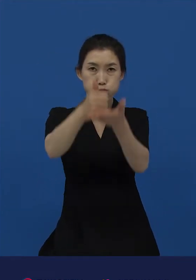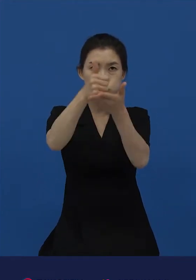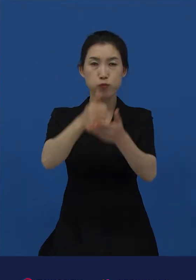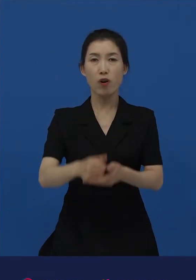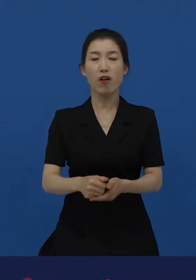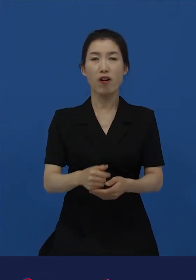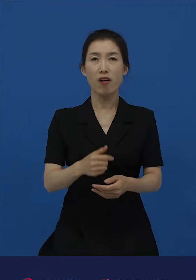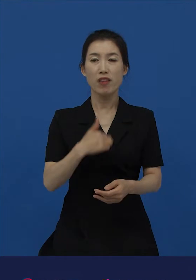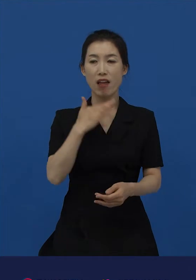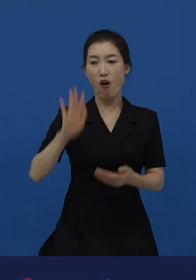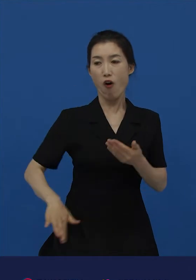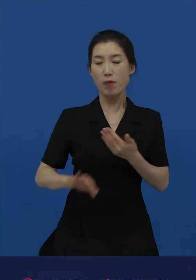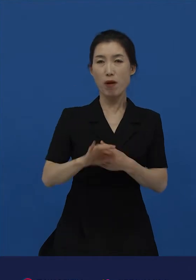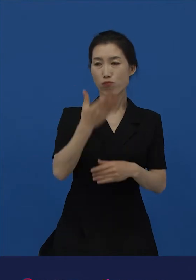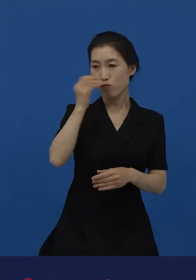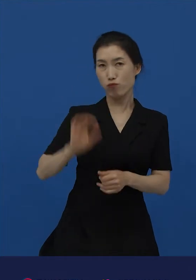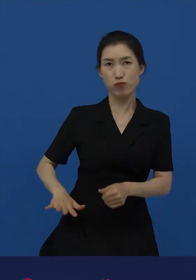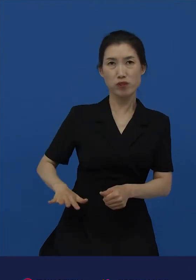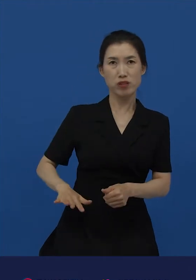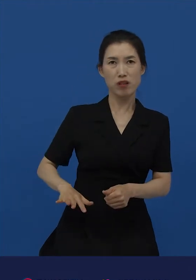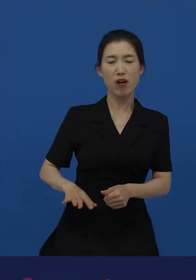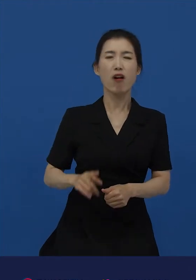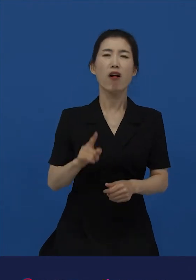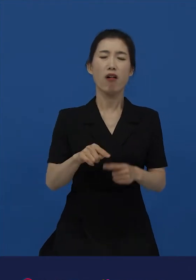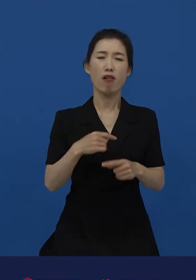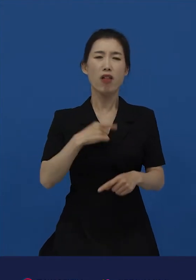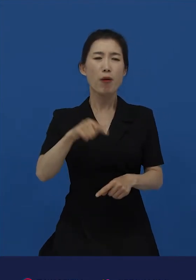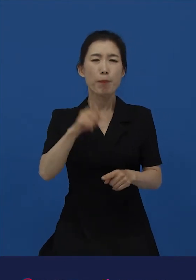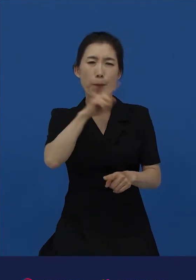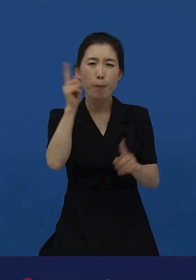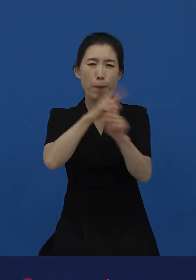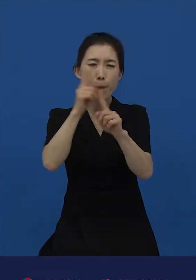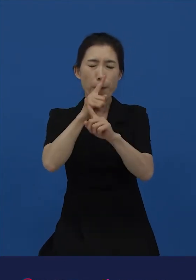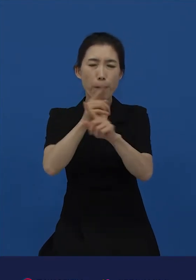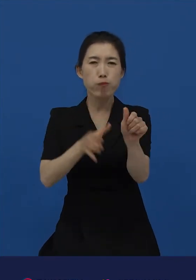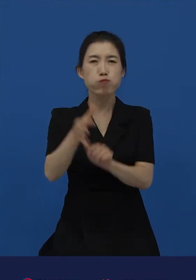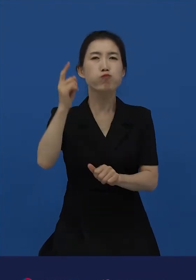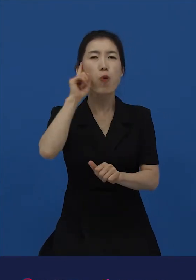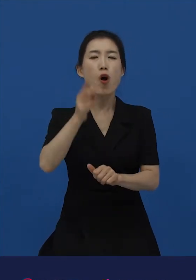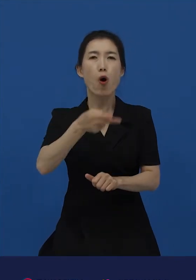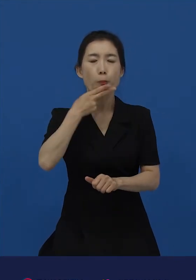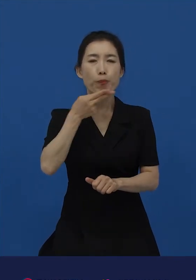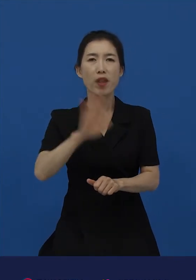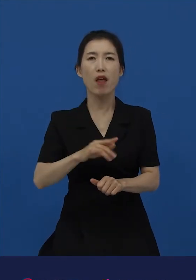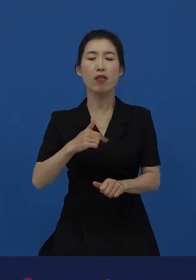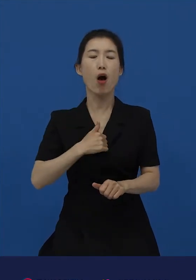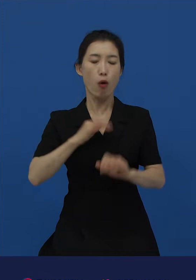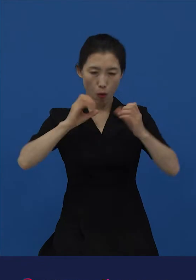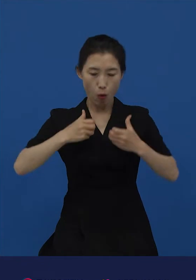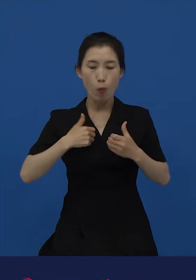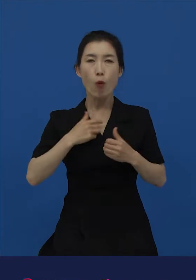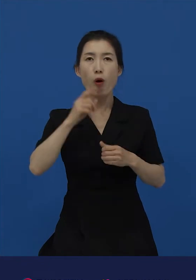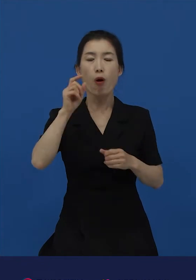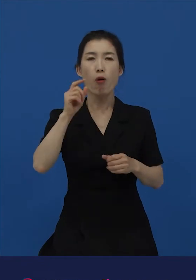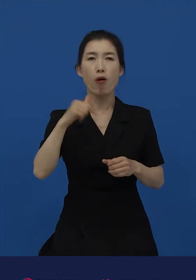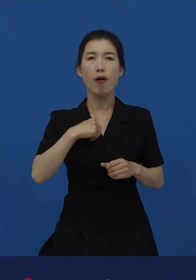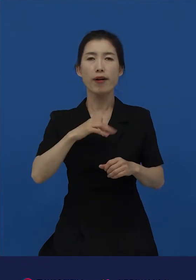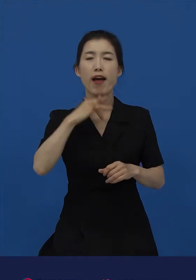선량한 연령차별주의자가 되어버립니다. 그래서 그 어떤 차별보다 연령차별은